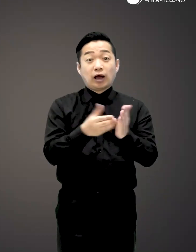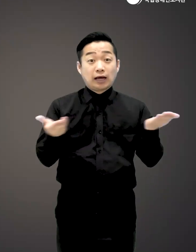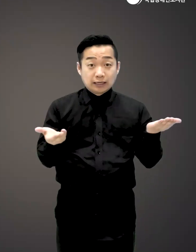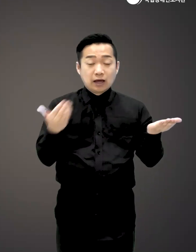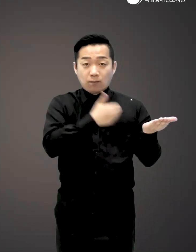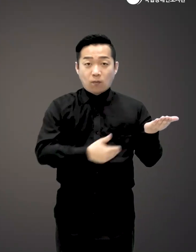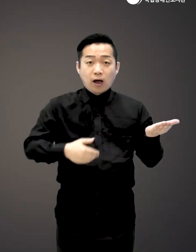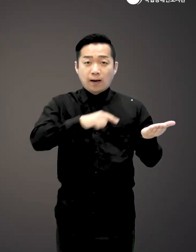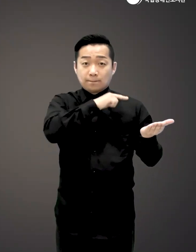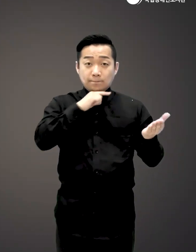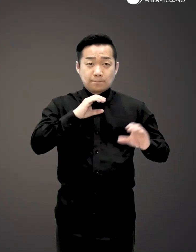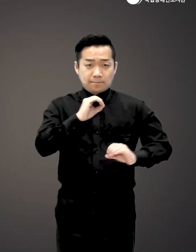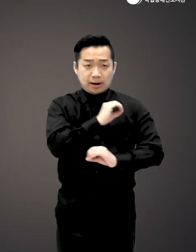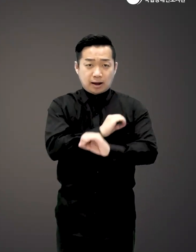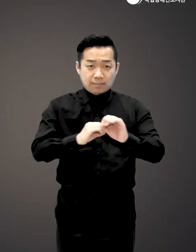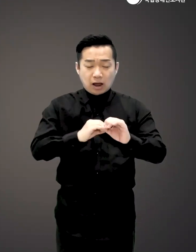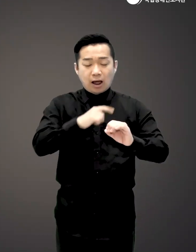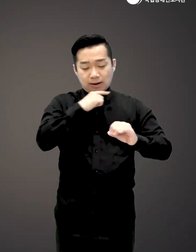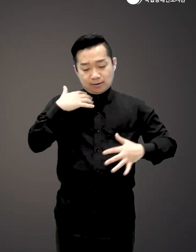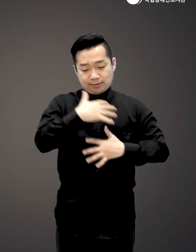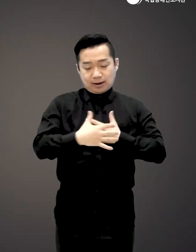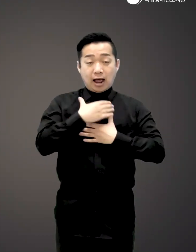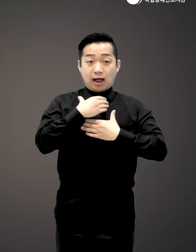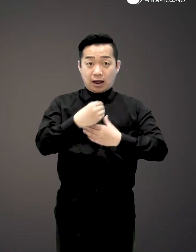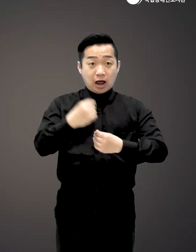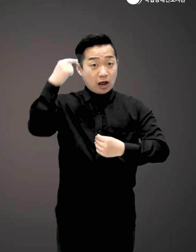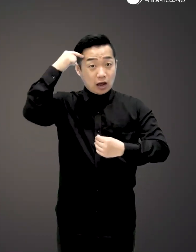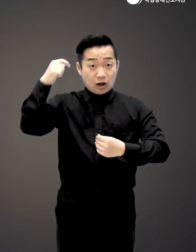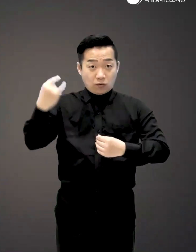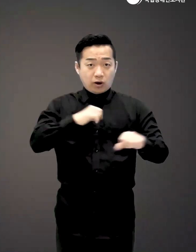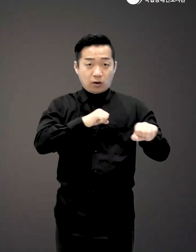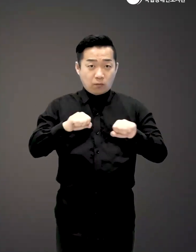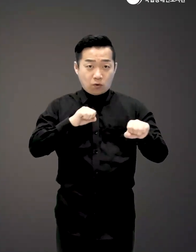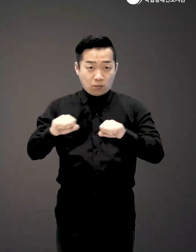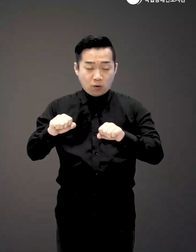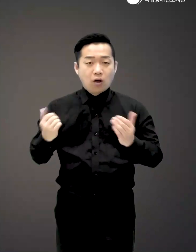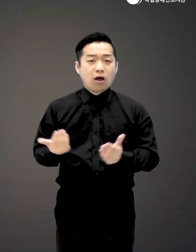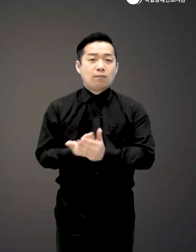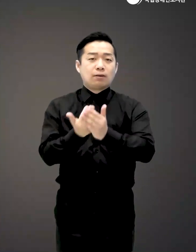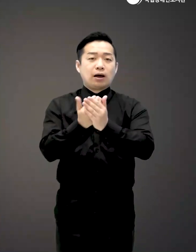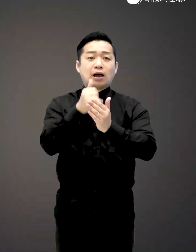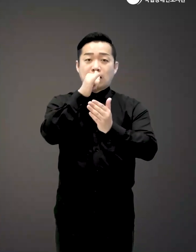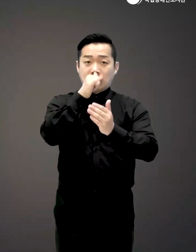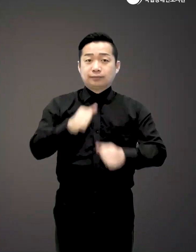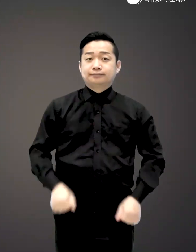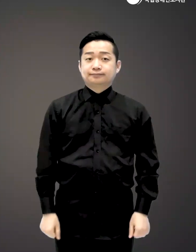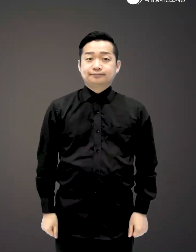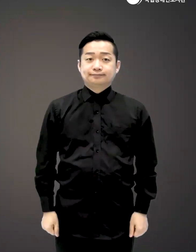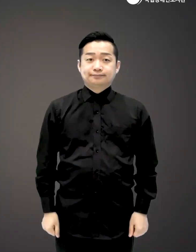일은 몸속의 세포와 호르몬에 안정을 주고 이는 뇌와 신체를 활성화시키기 때문이죠